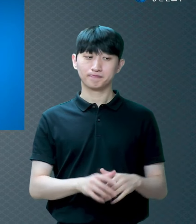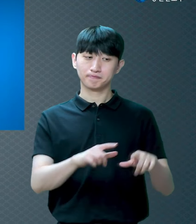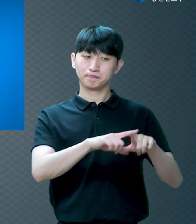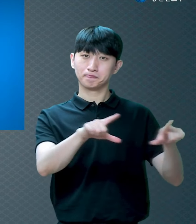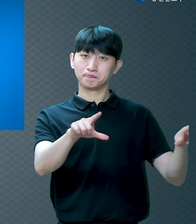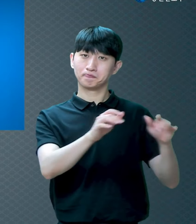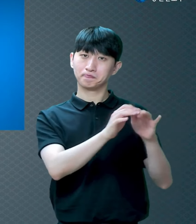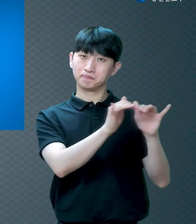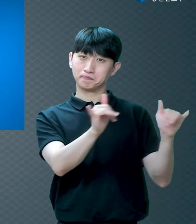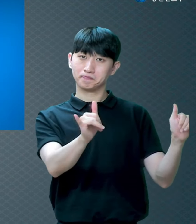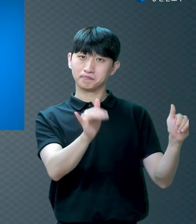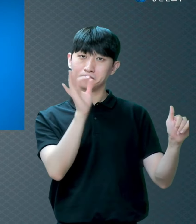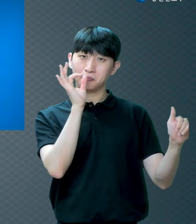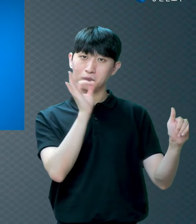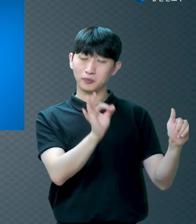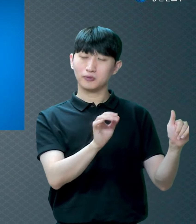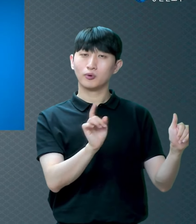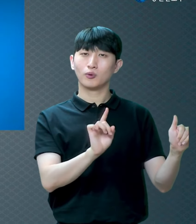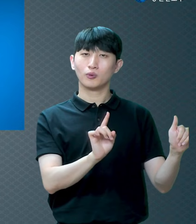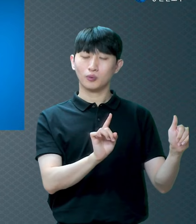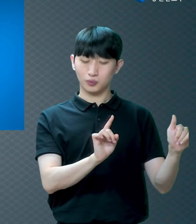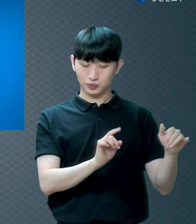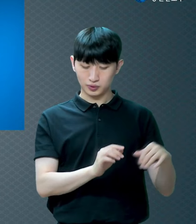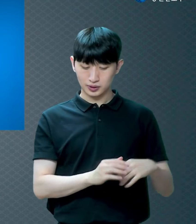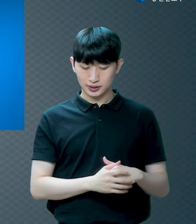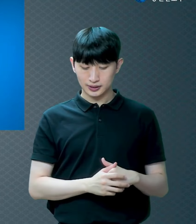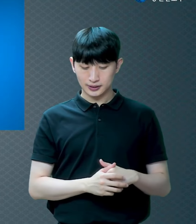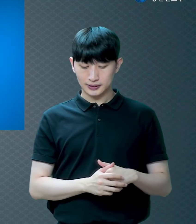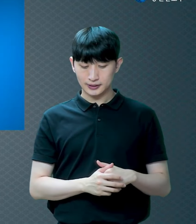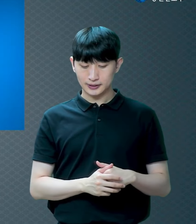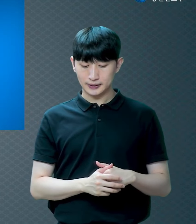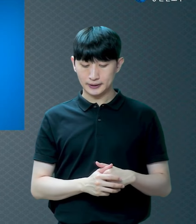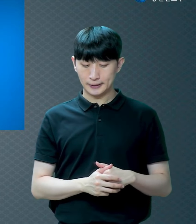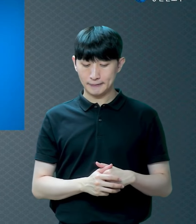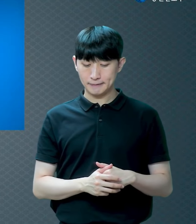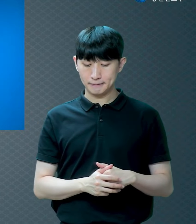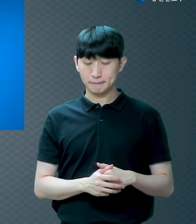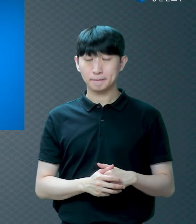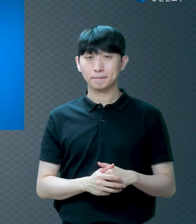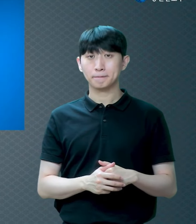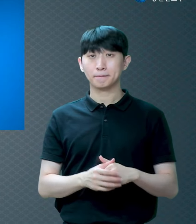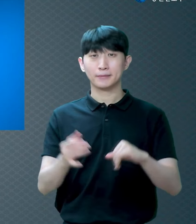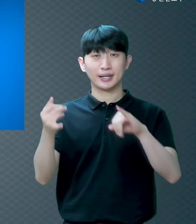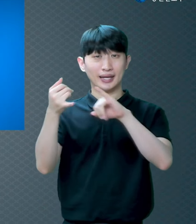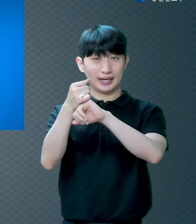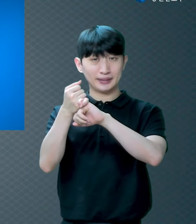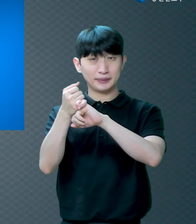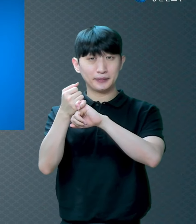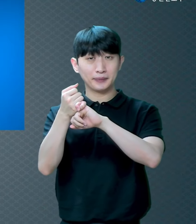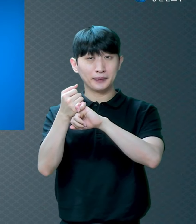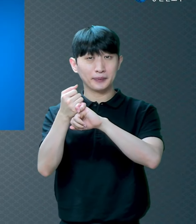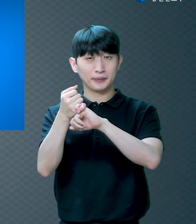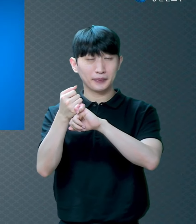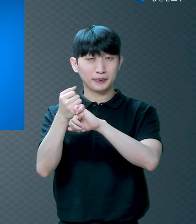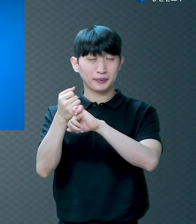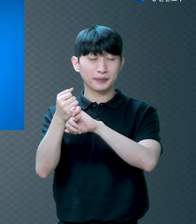약속을 못 믿으니까 문제가 되는 거거든요 여기